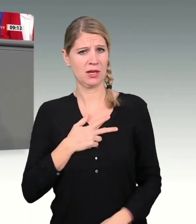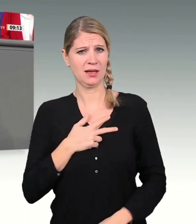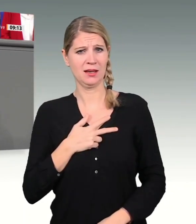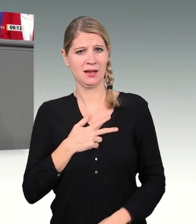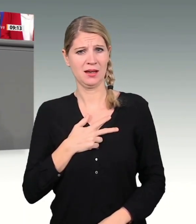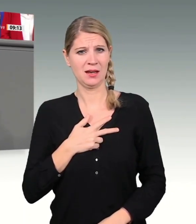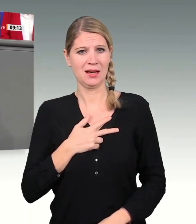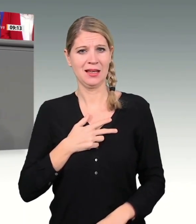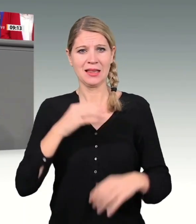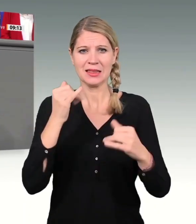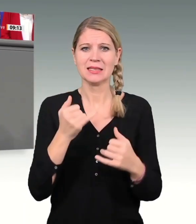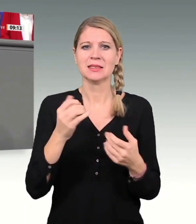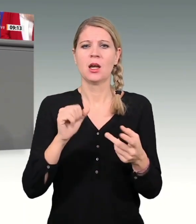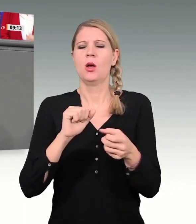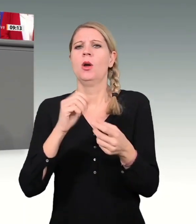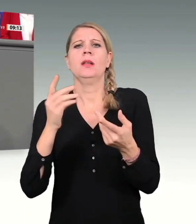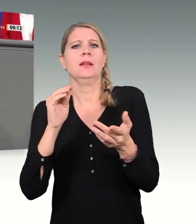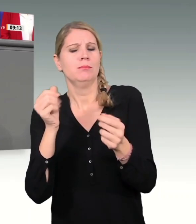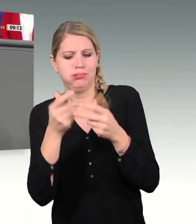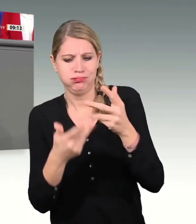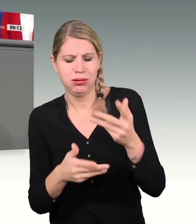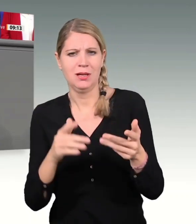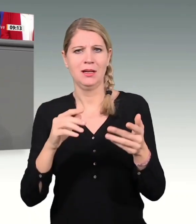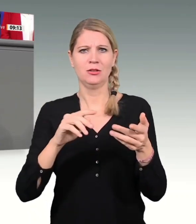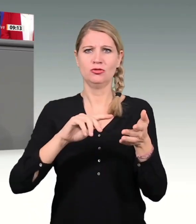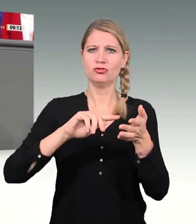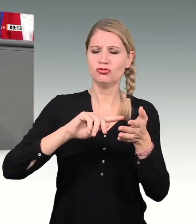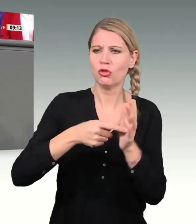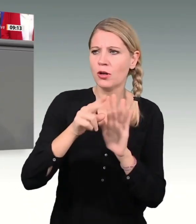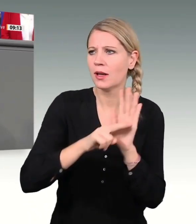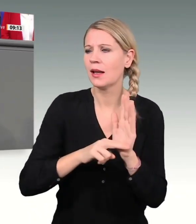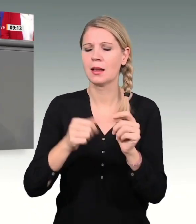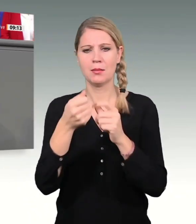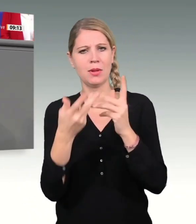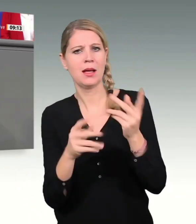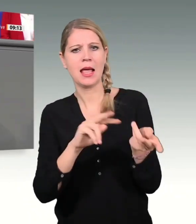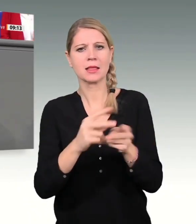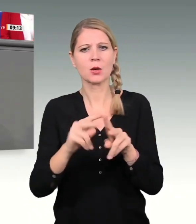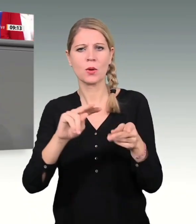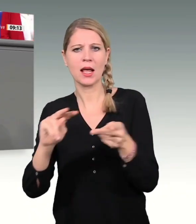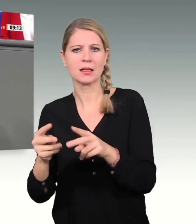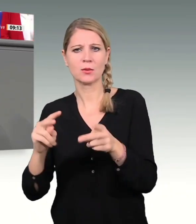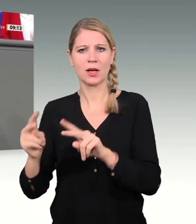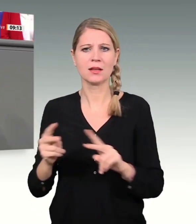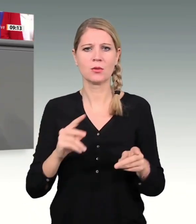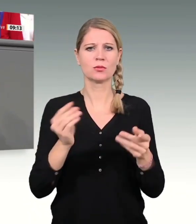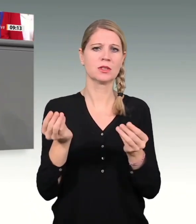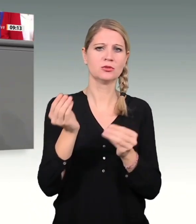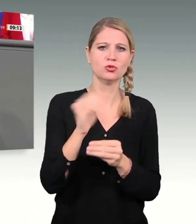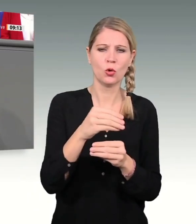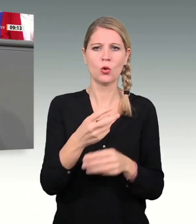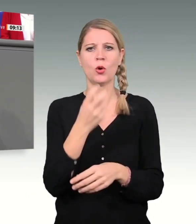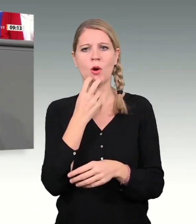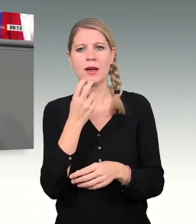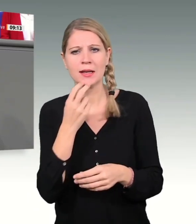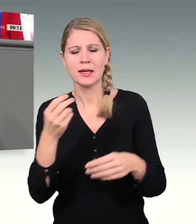Klimafonds parken, kommen ja noch die Änderungen in der Schuldenregel für Sondervermögen mit dem einzigen Ziel, den Verschuldungsspielraum in den nächsten Jahren